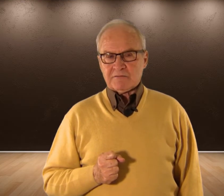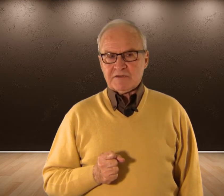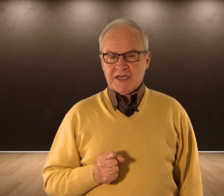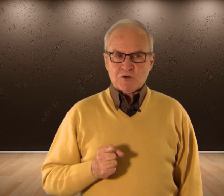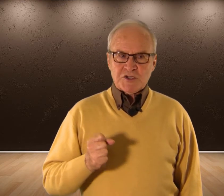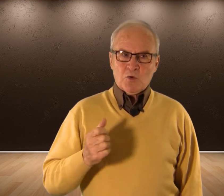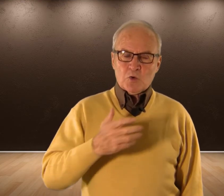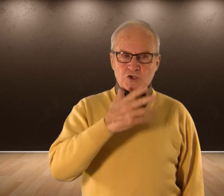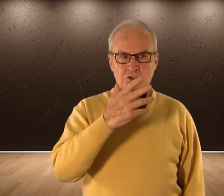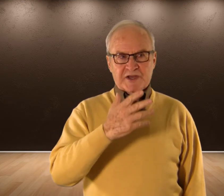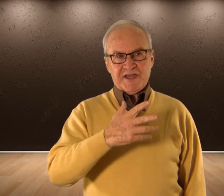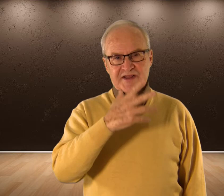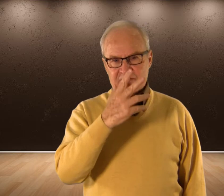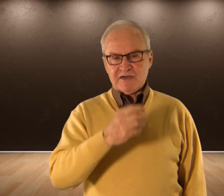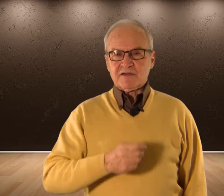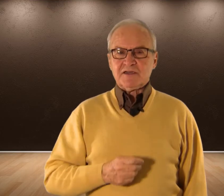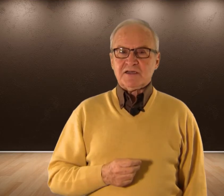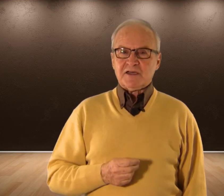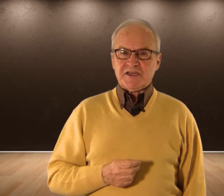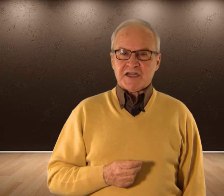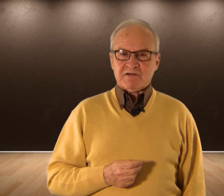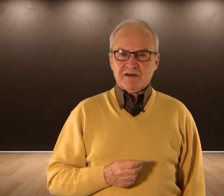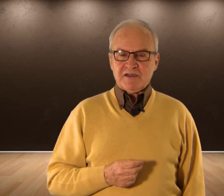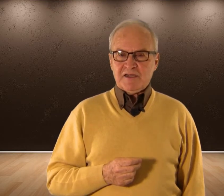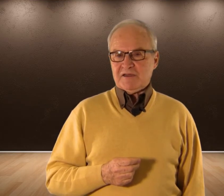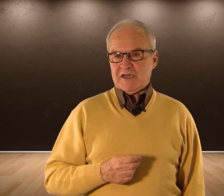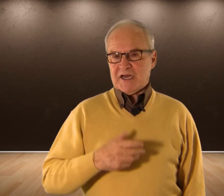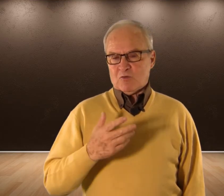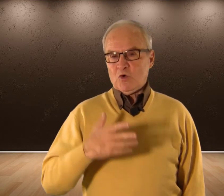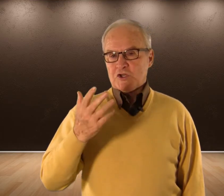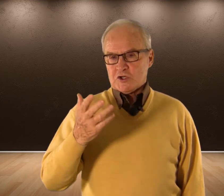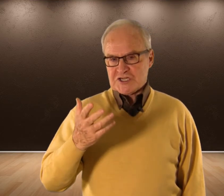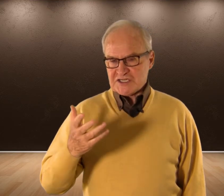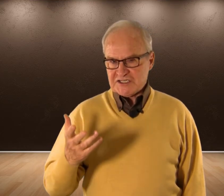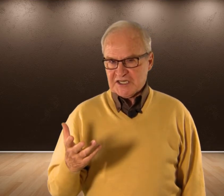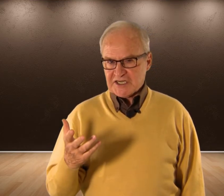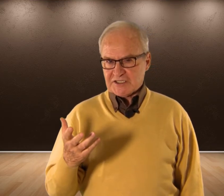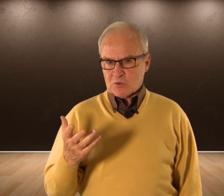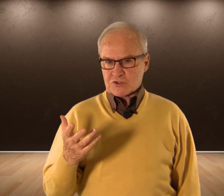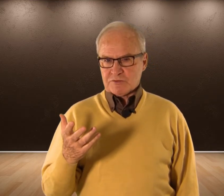Digamos De un curso Que ella daba Que ella daba Y era uno de los Que asistían a este curso